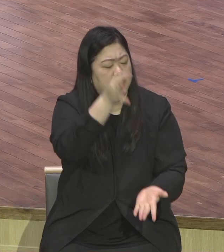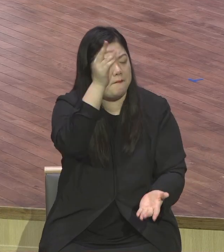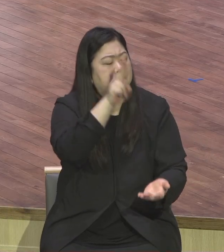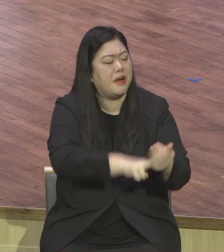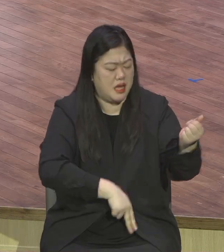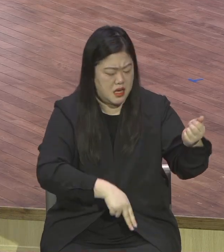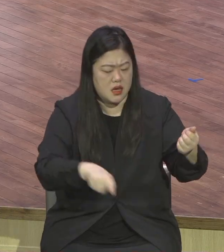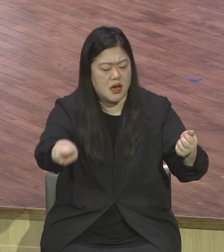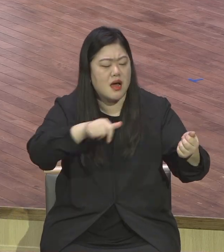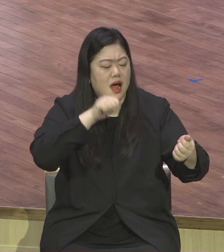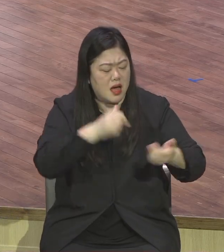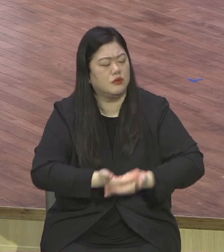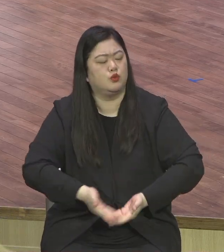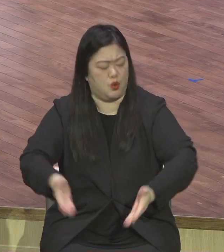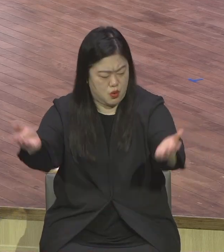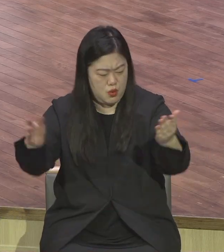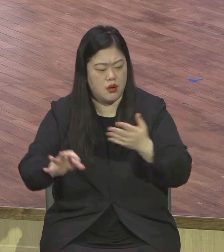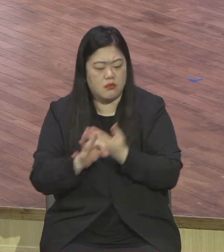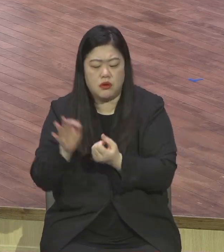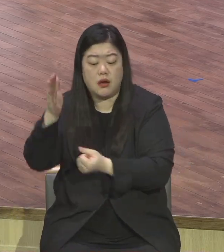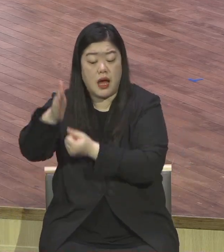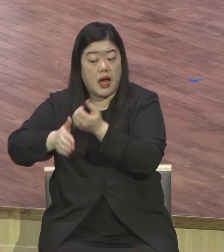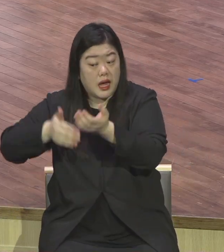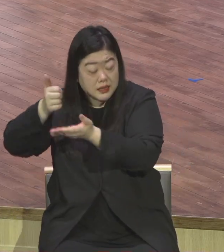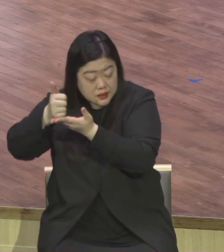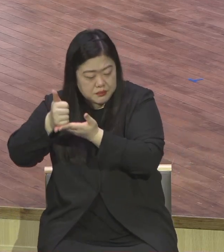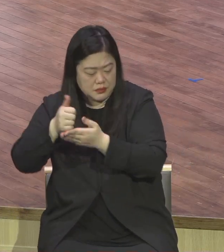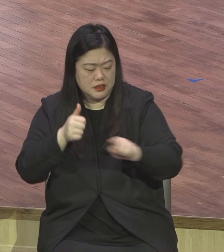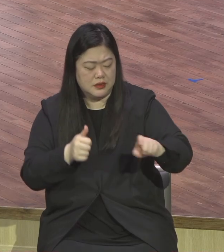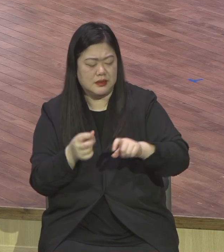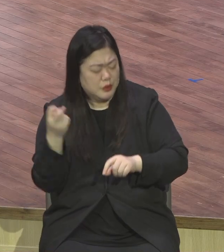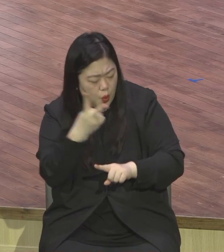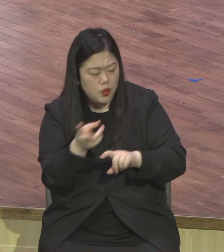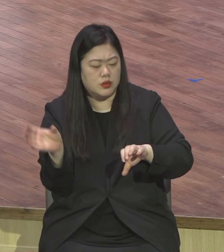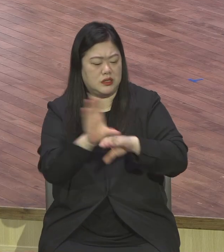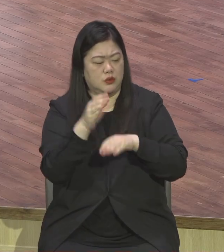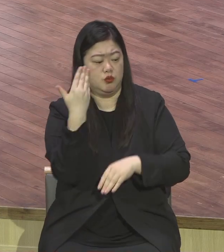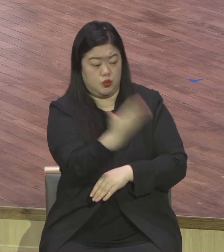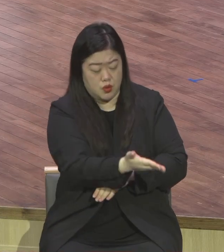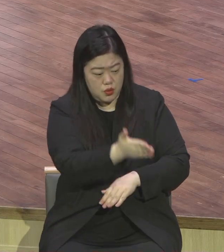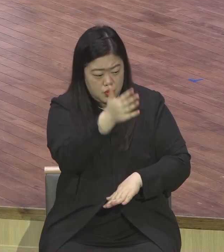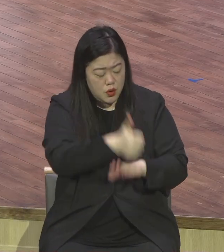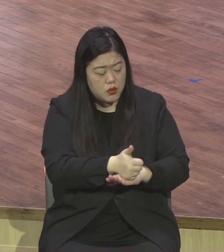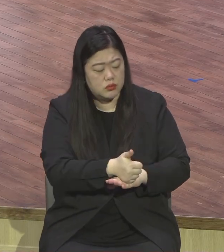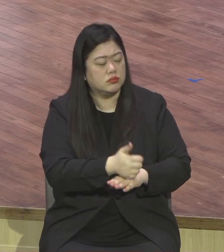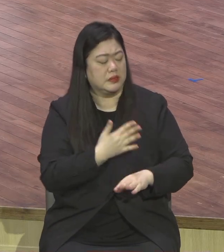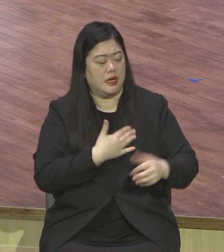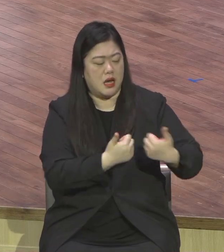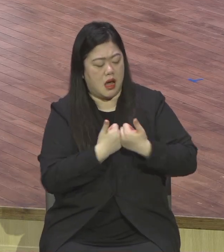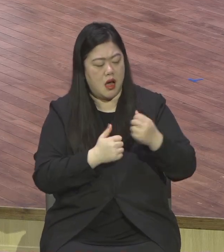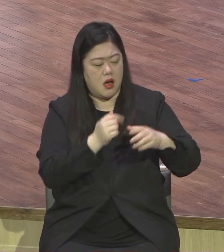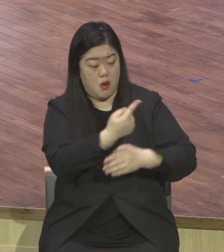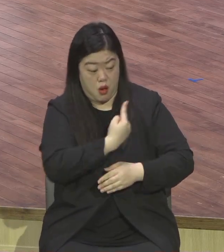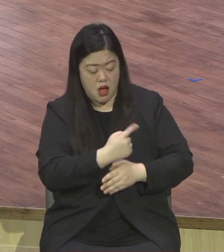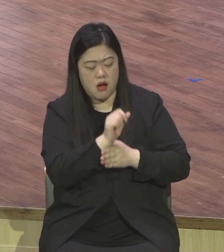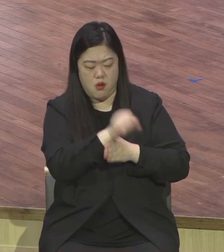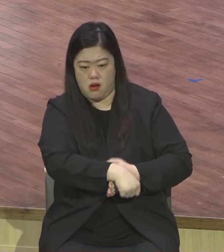하늘에서 내 보아가 내게 서리라 그리고 와서 나를 따르라 하시니 자신은